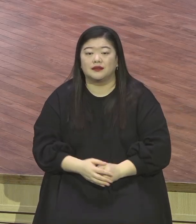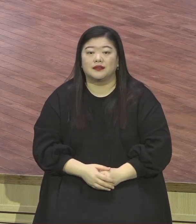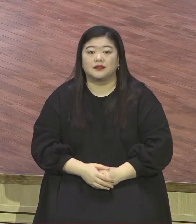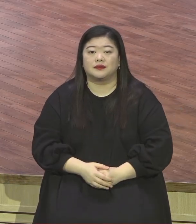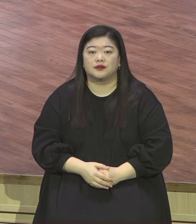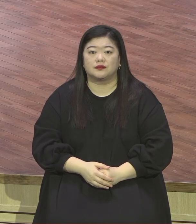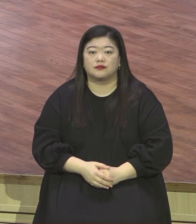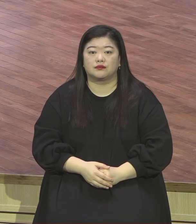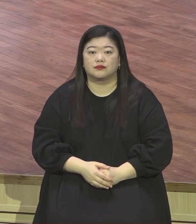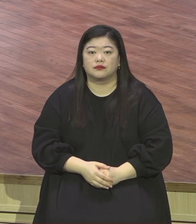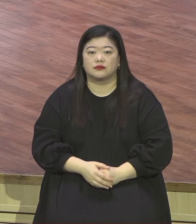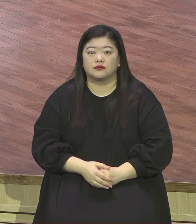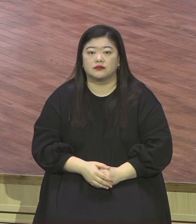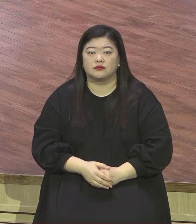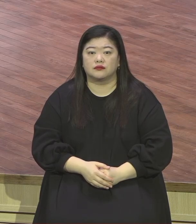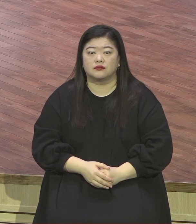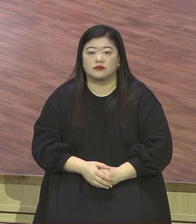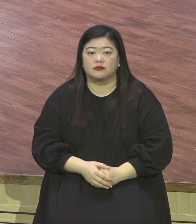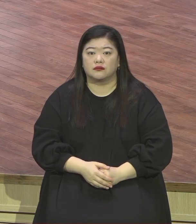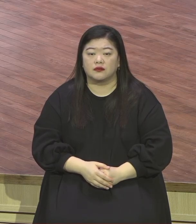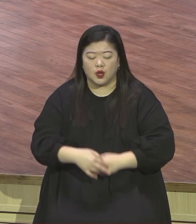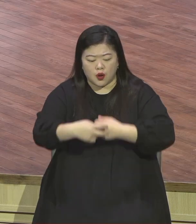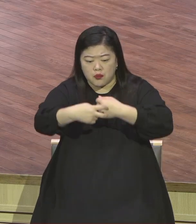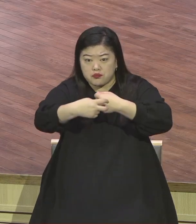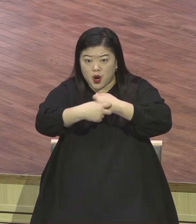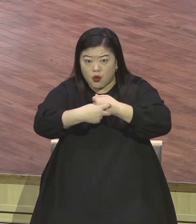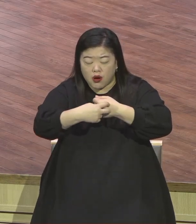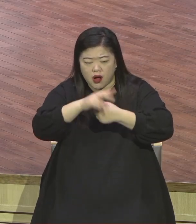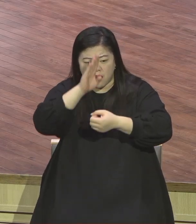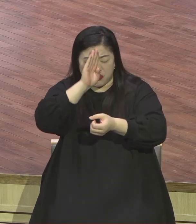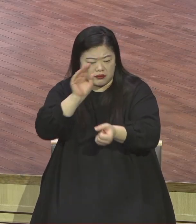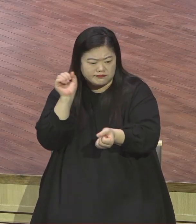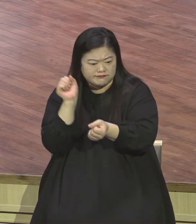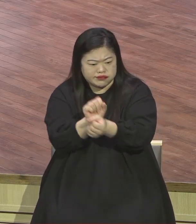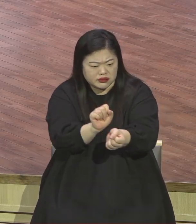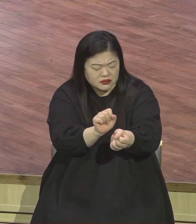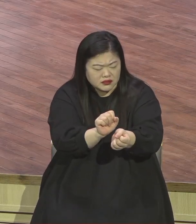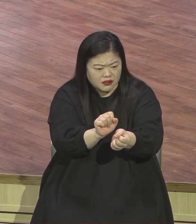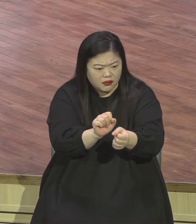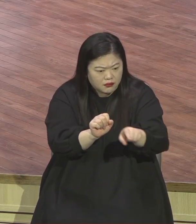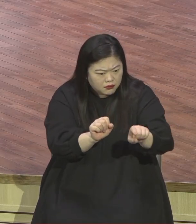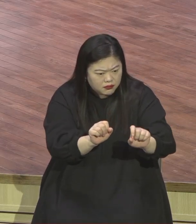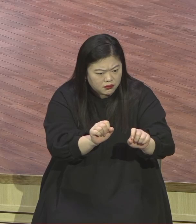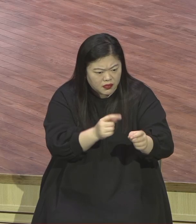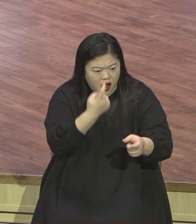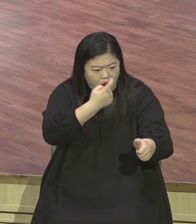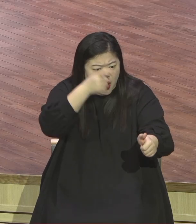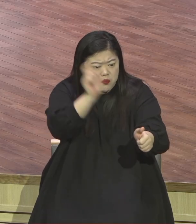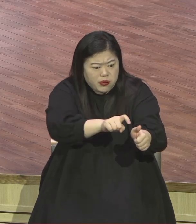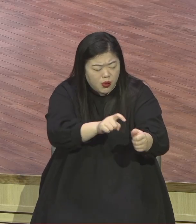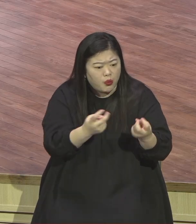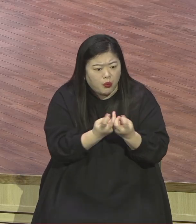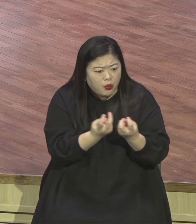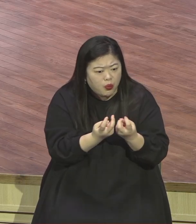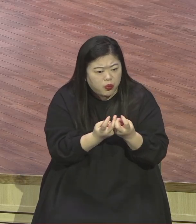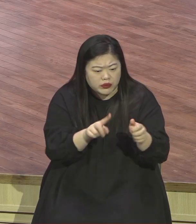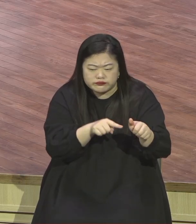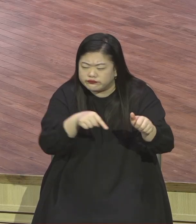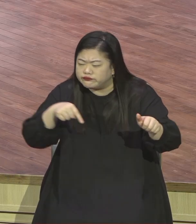감염이 되었는지 그 경로를 역학조사를 그렇게 했는데 그 결과 감염 격려의